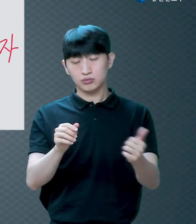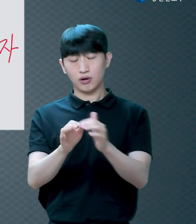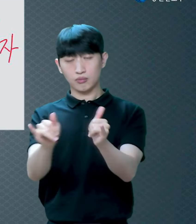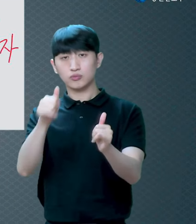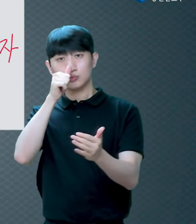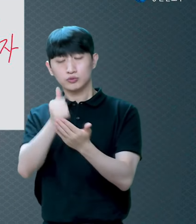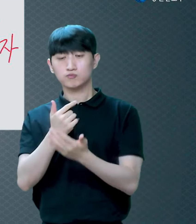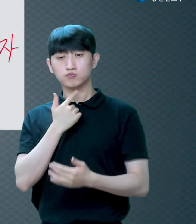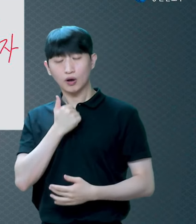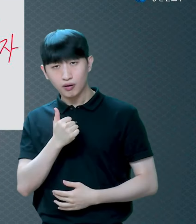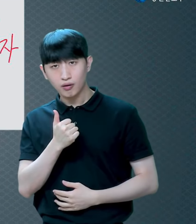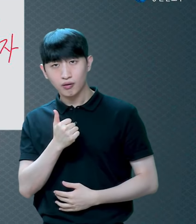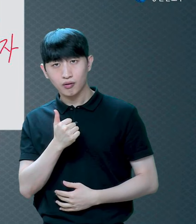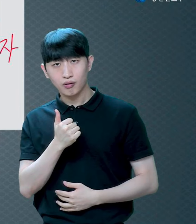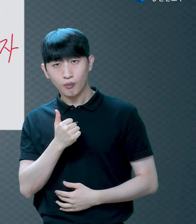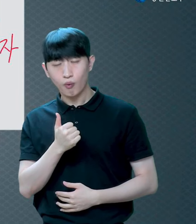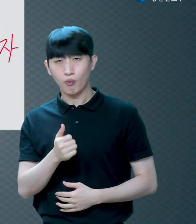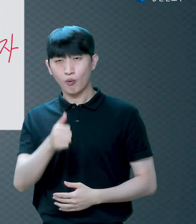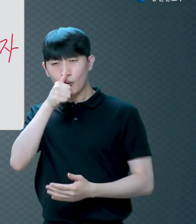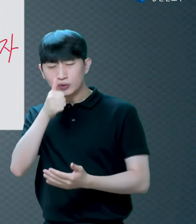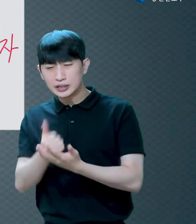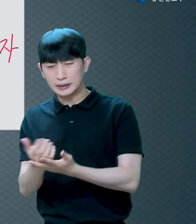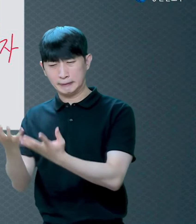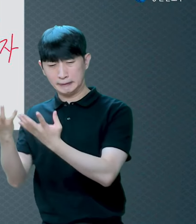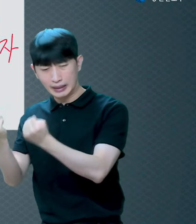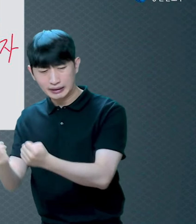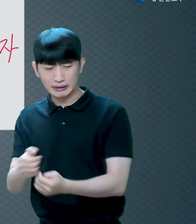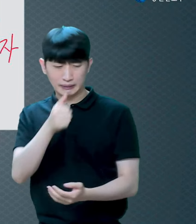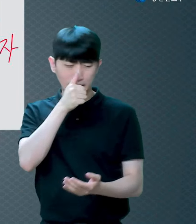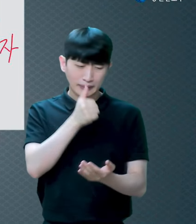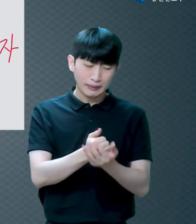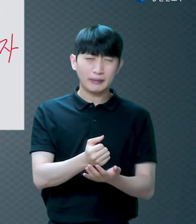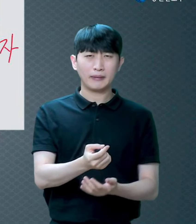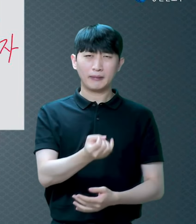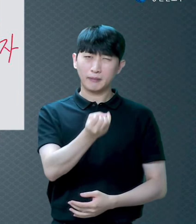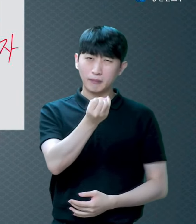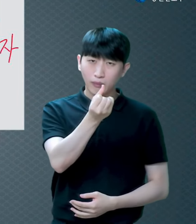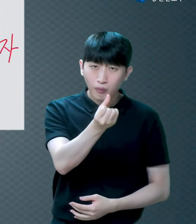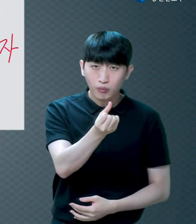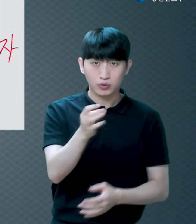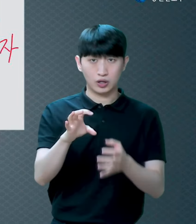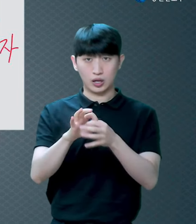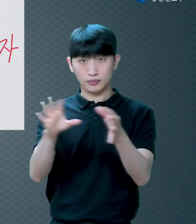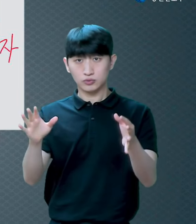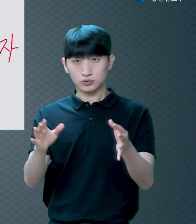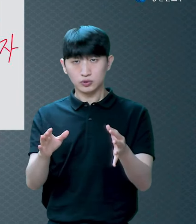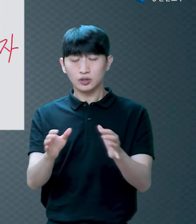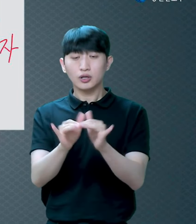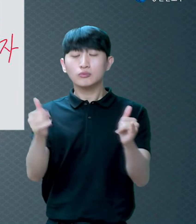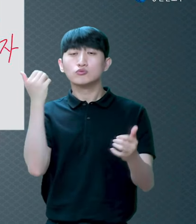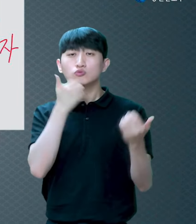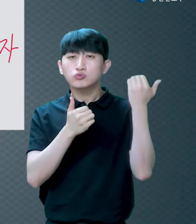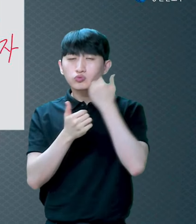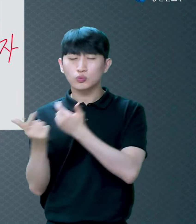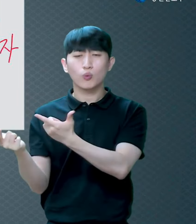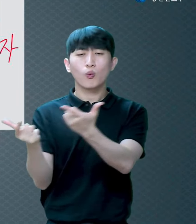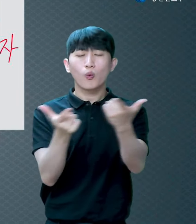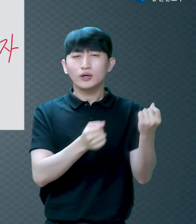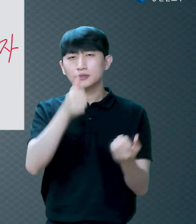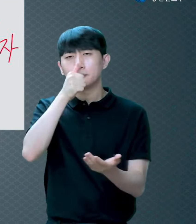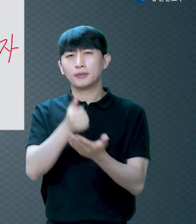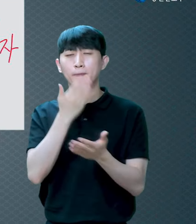크든 적든 많든 사람들은 죄를 가지고 있습니다 그러면